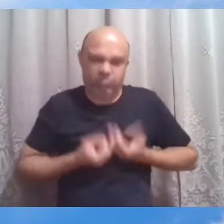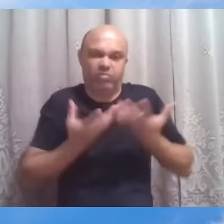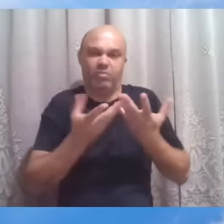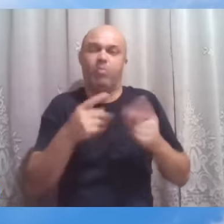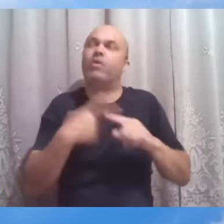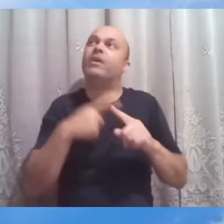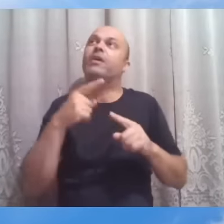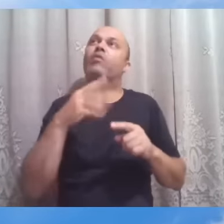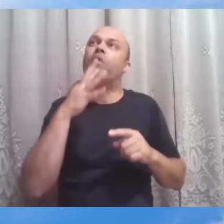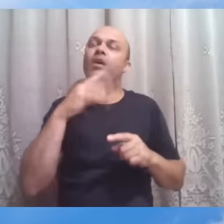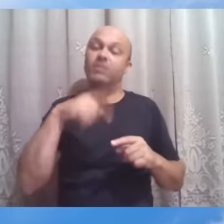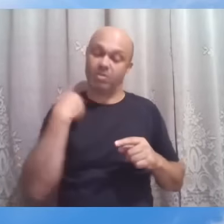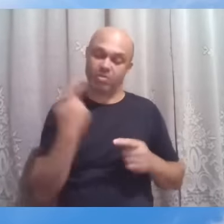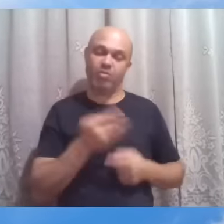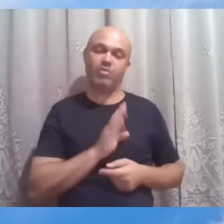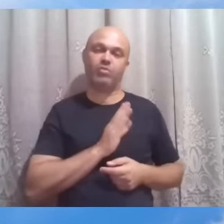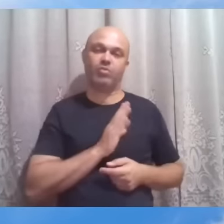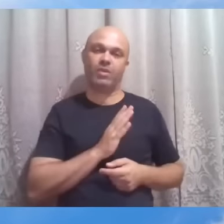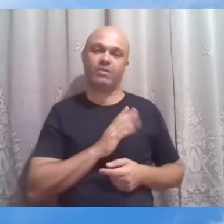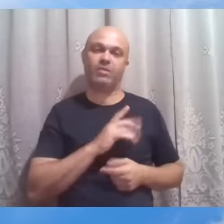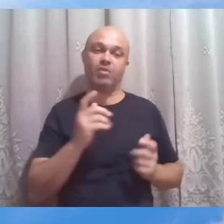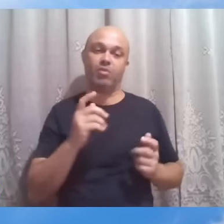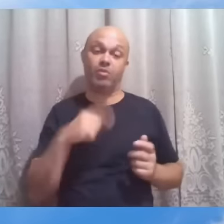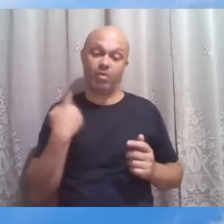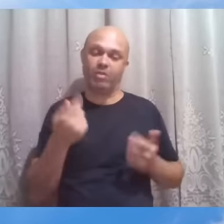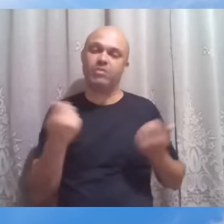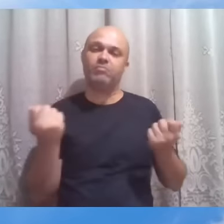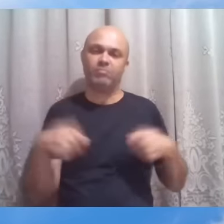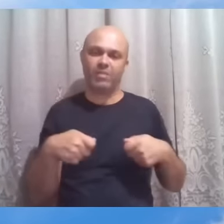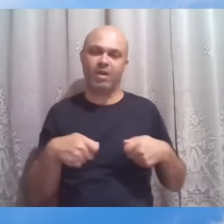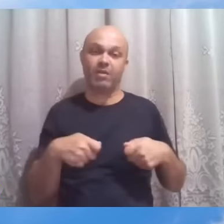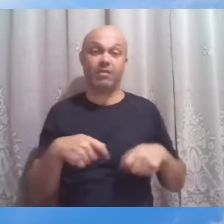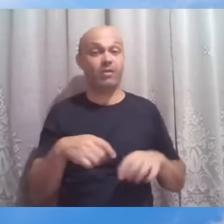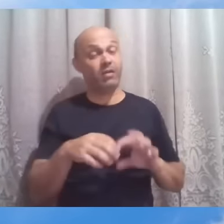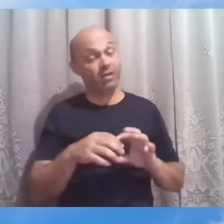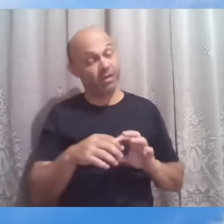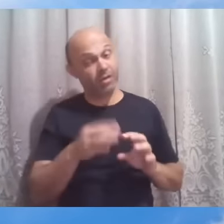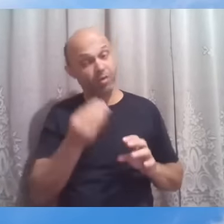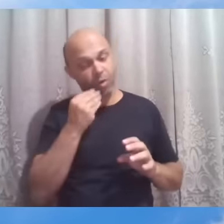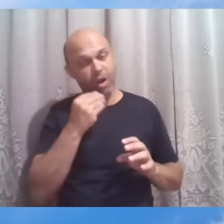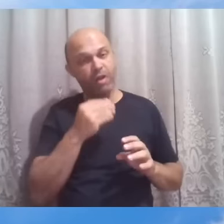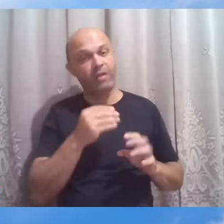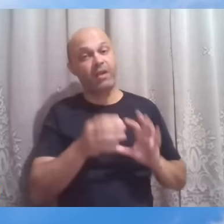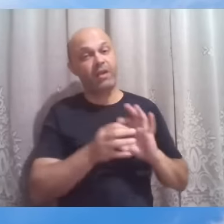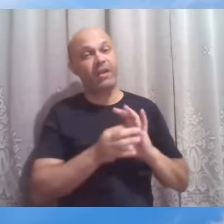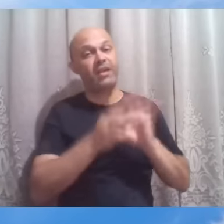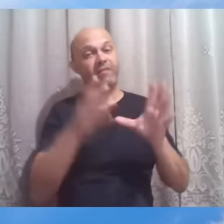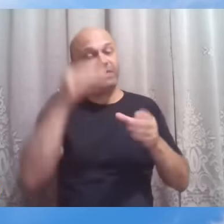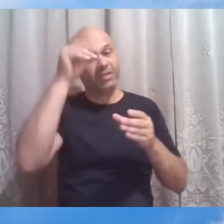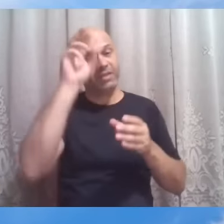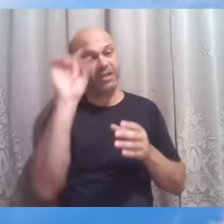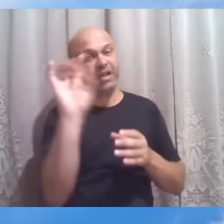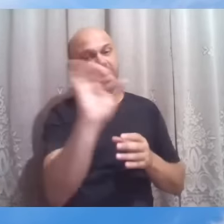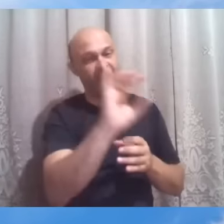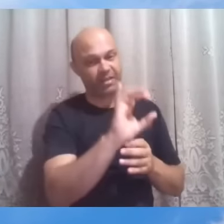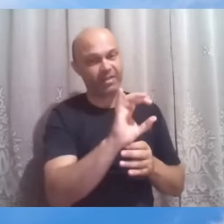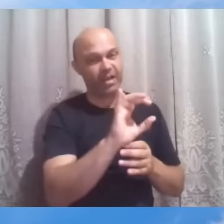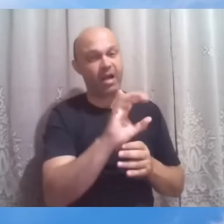possibilidades. Claro que estará no livre-arbítrio de cada ser aproveitá-las ou postergá-las para depois.